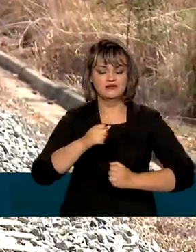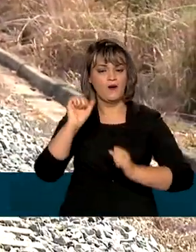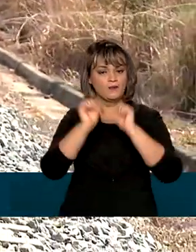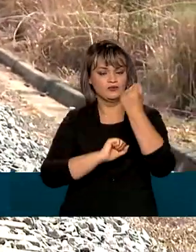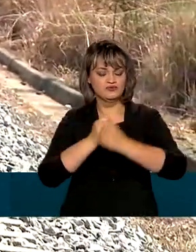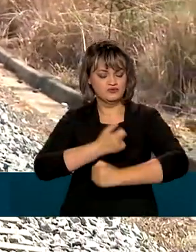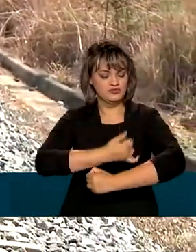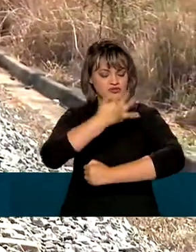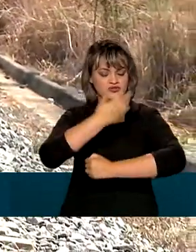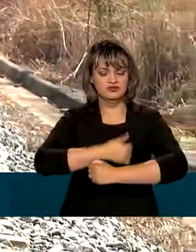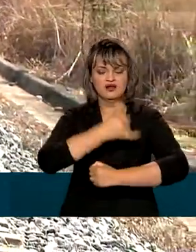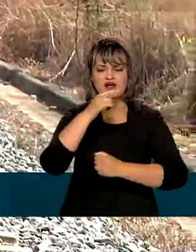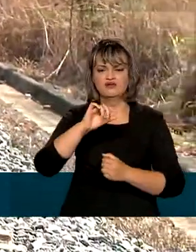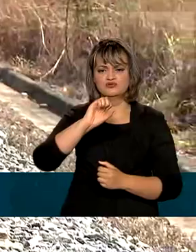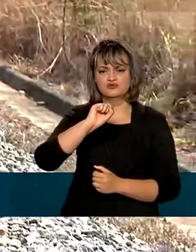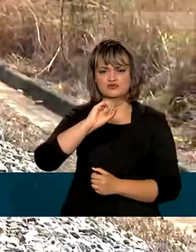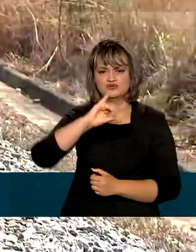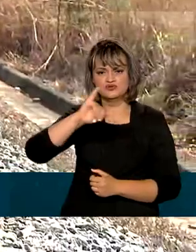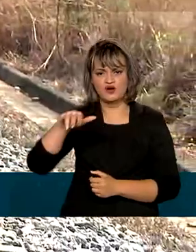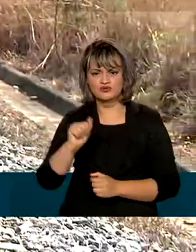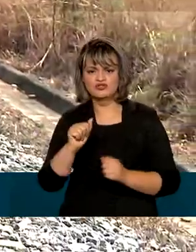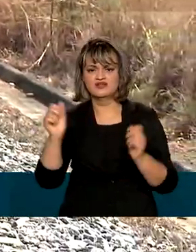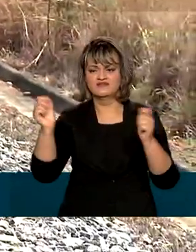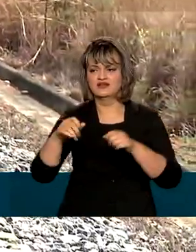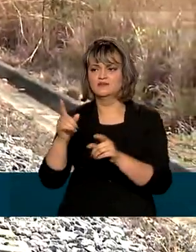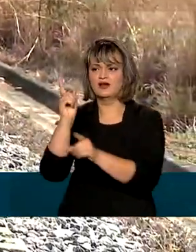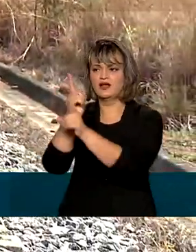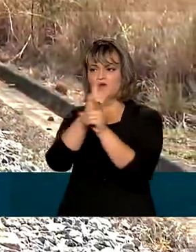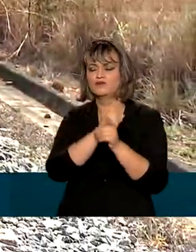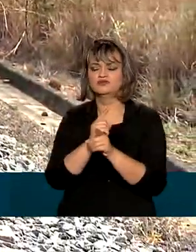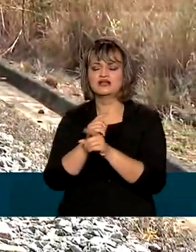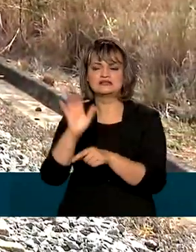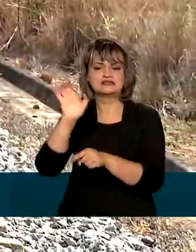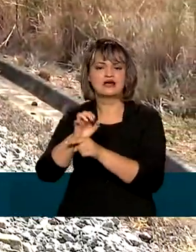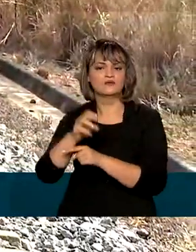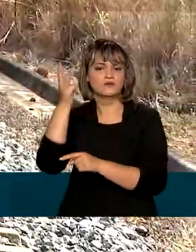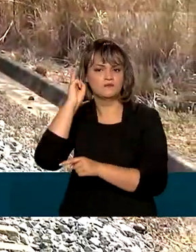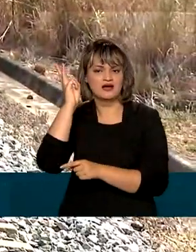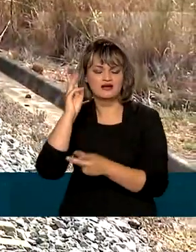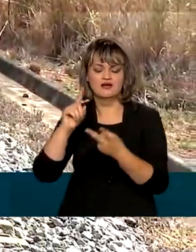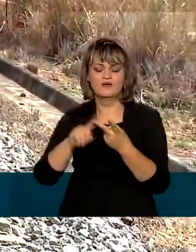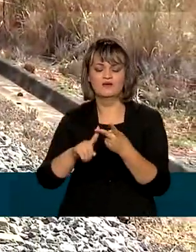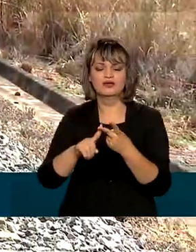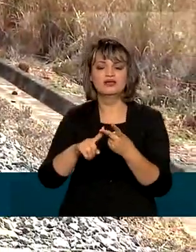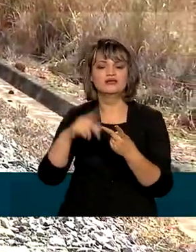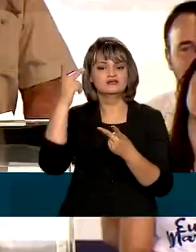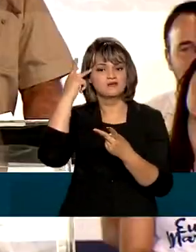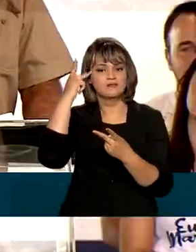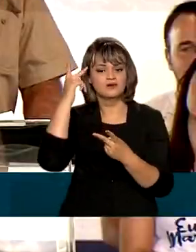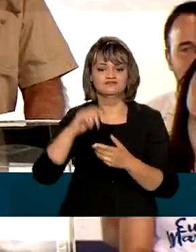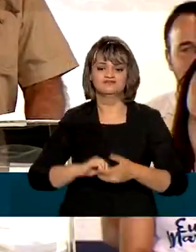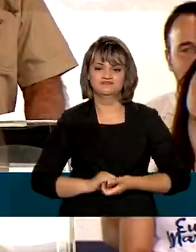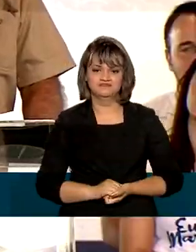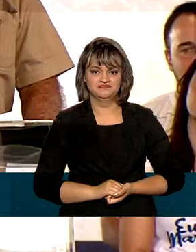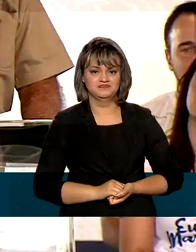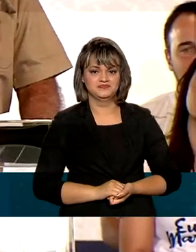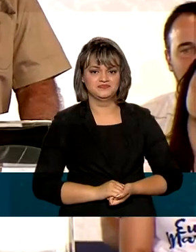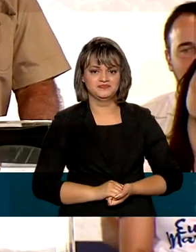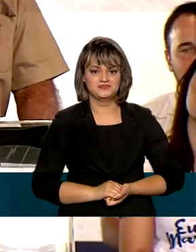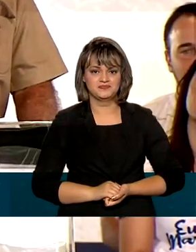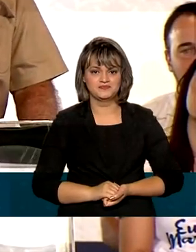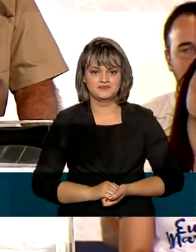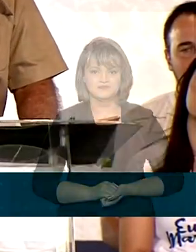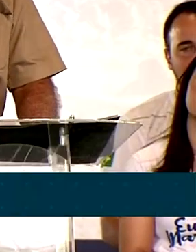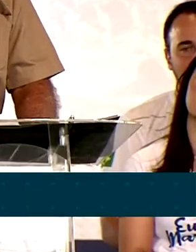vai poder ser escoada diretamente para os portos do Itaqui, no Maranhão, e para o porto de Santos, em São Paulo. Cada vez mais nós